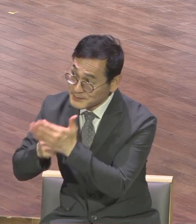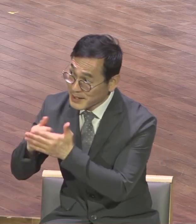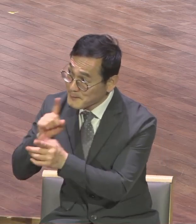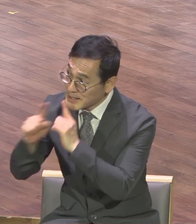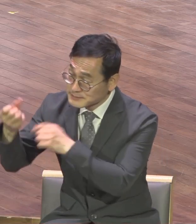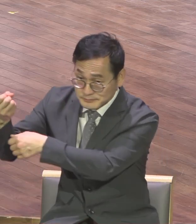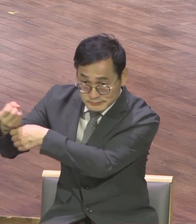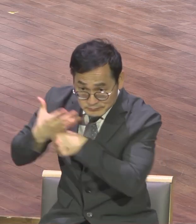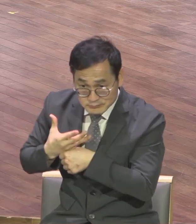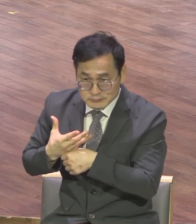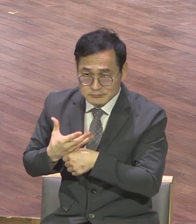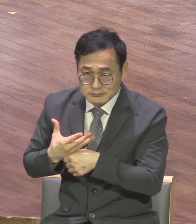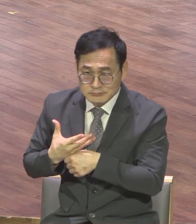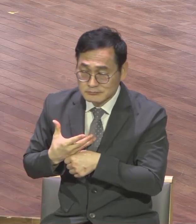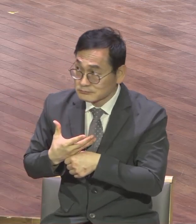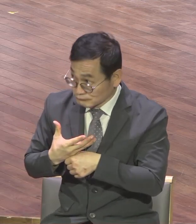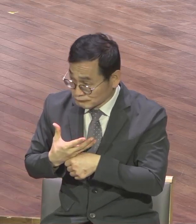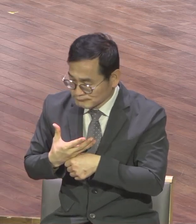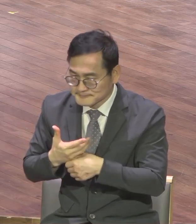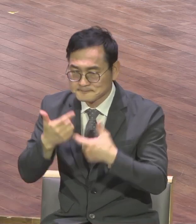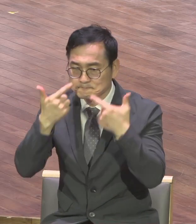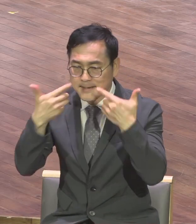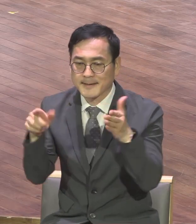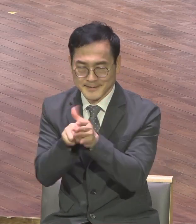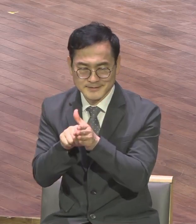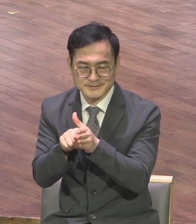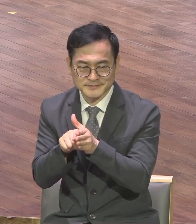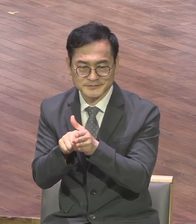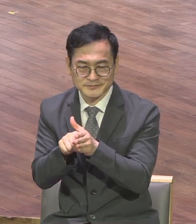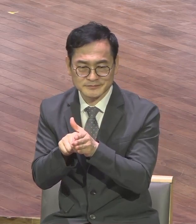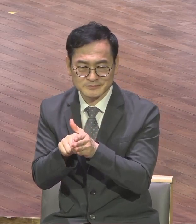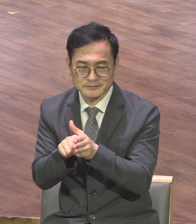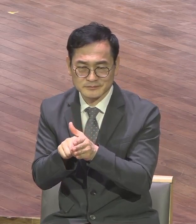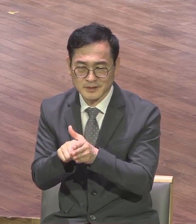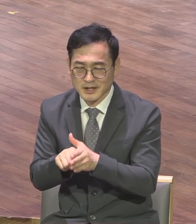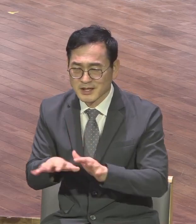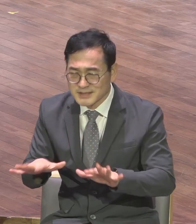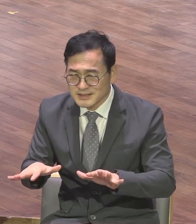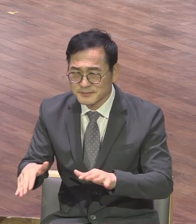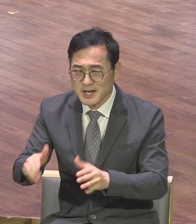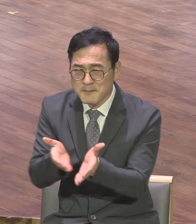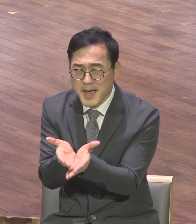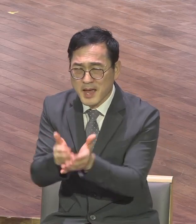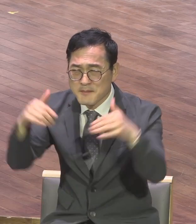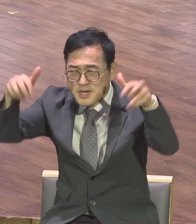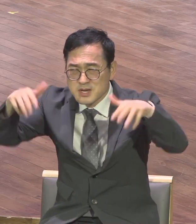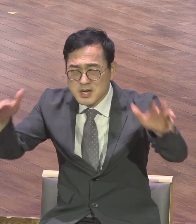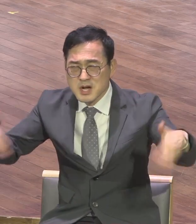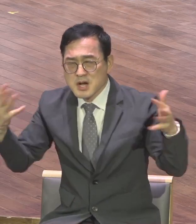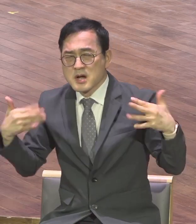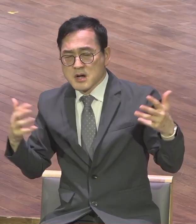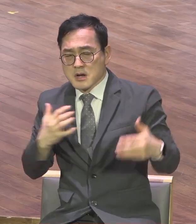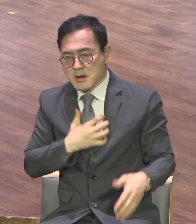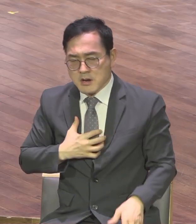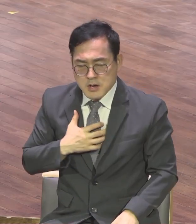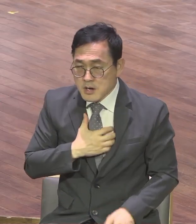들려왔습니다 환경을 압도하는 믿음 믿음의 절대